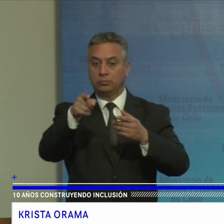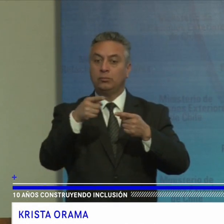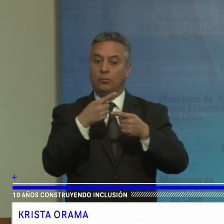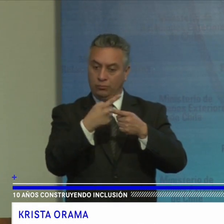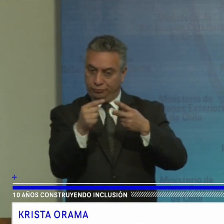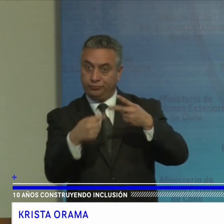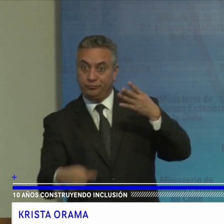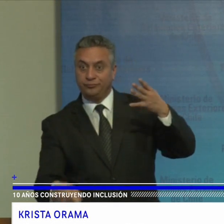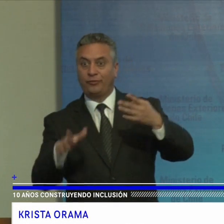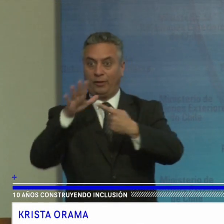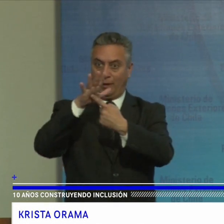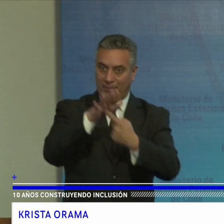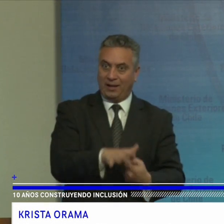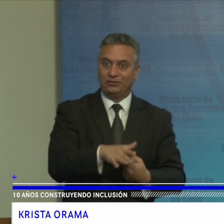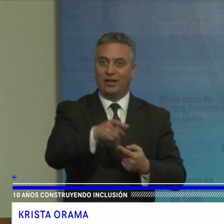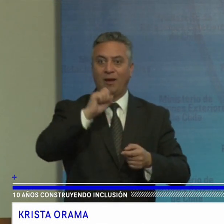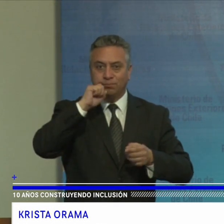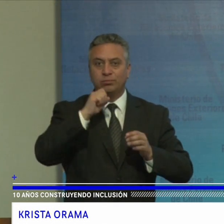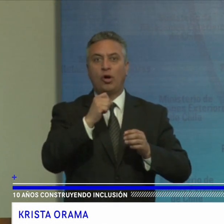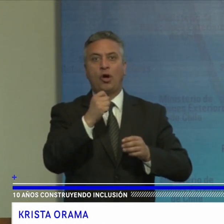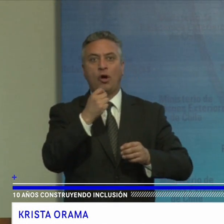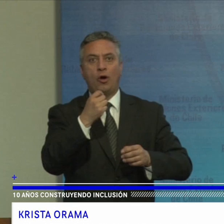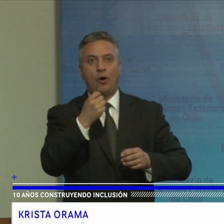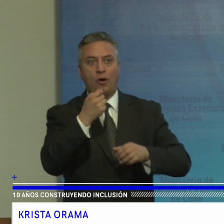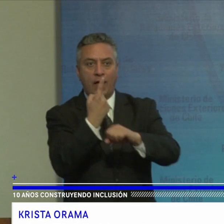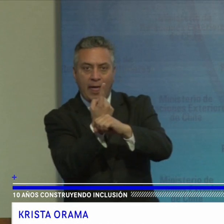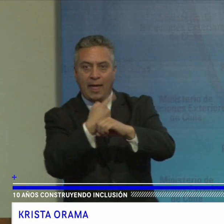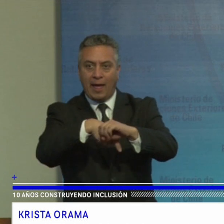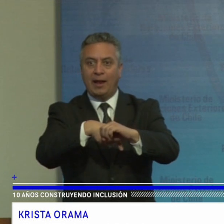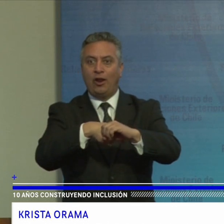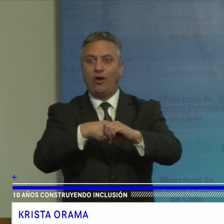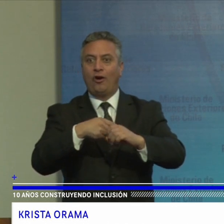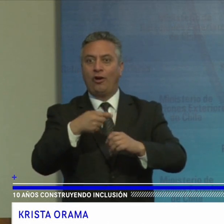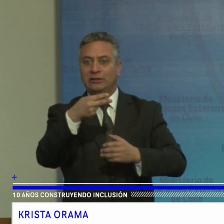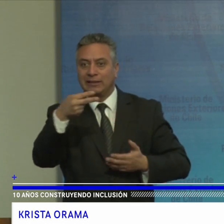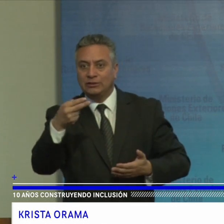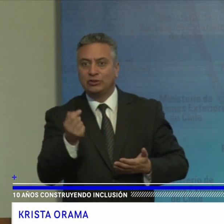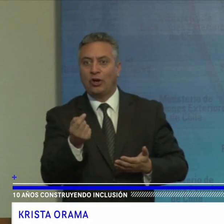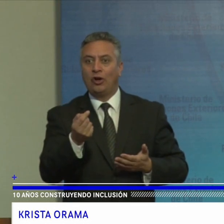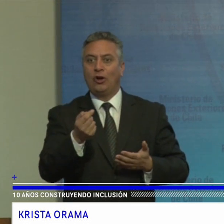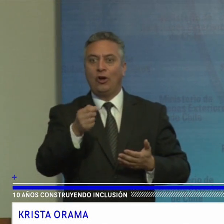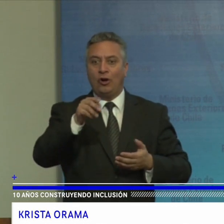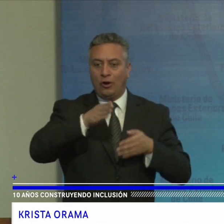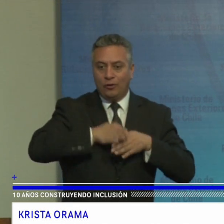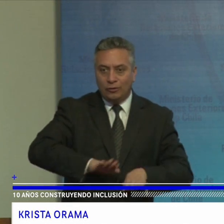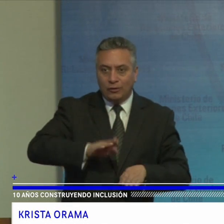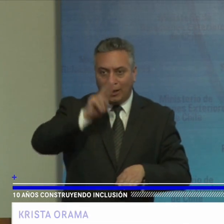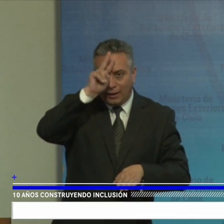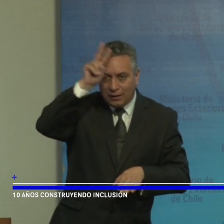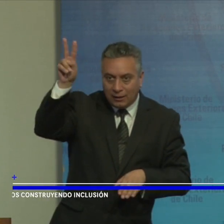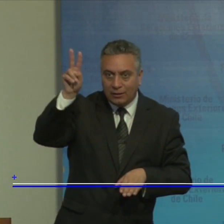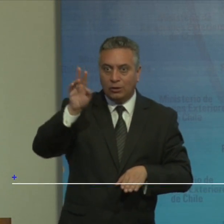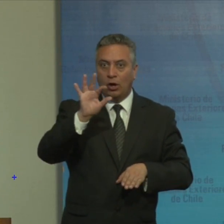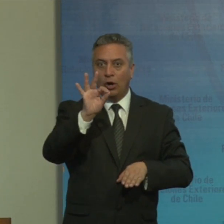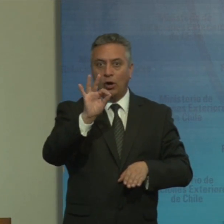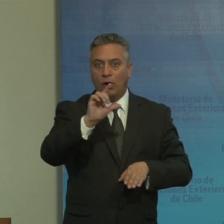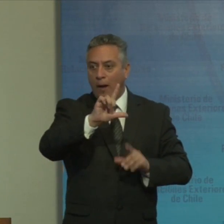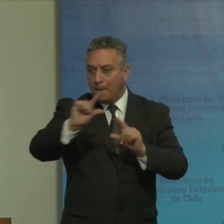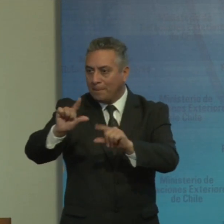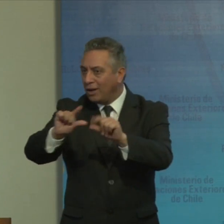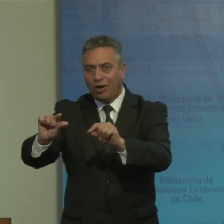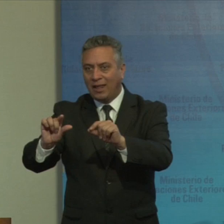o agravada ya sea por razones de género de sexo de edad de origen indígena de minorías etcétera